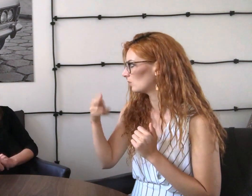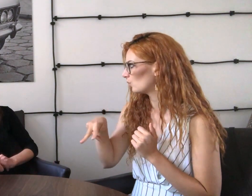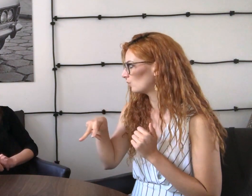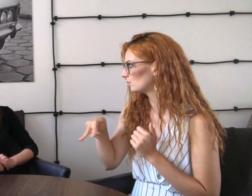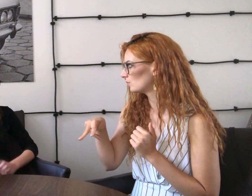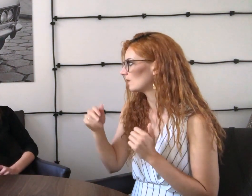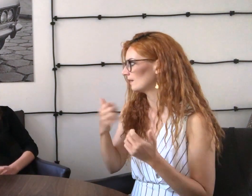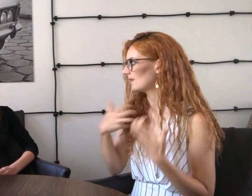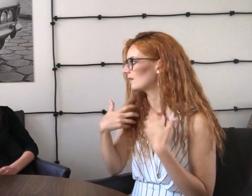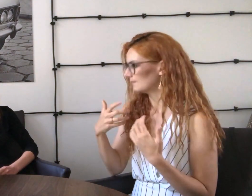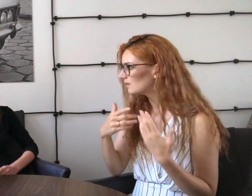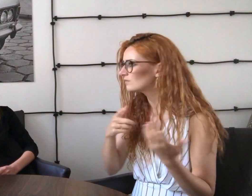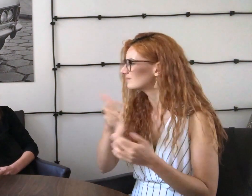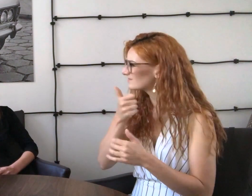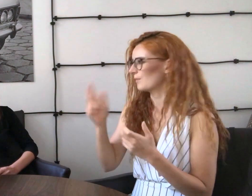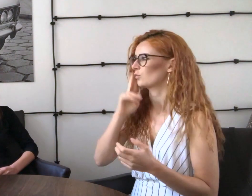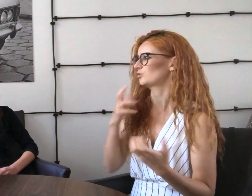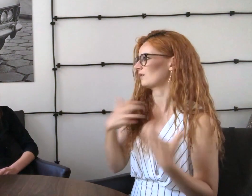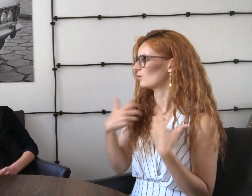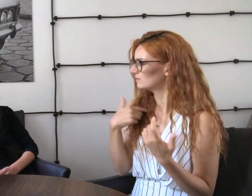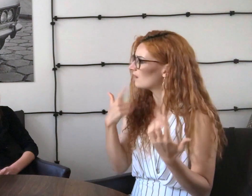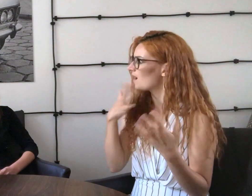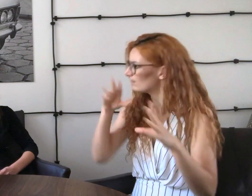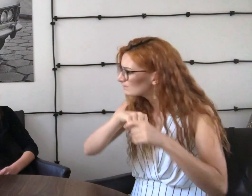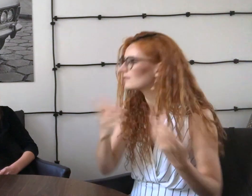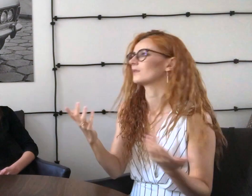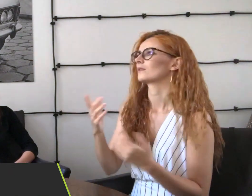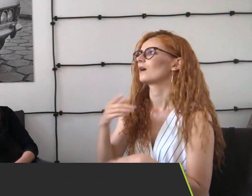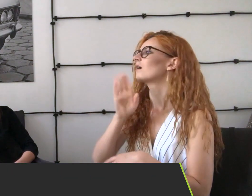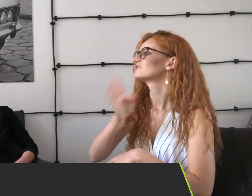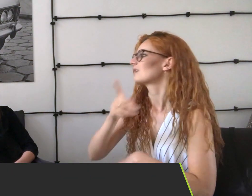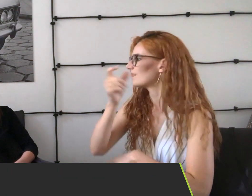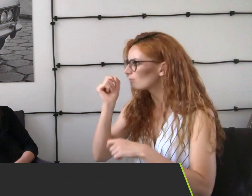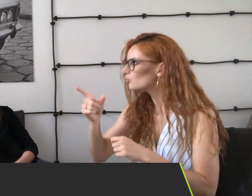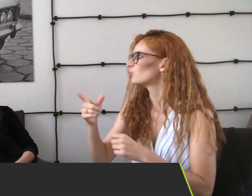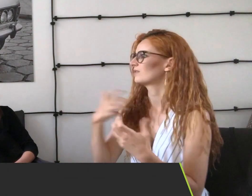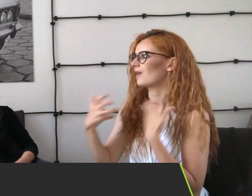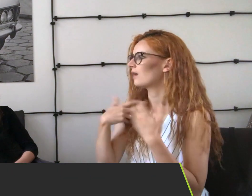Manu się nazywa. Teatr, gdzie są sami głusi aktorzy. Chciałabym do nich dołączyć. W Stanach?